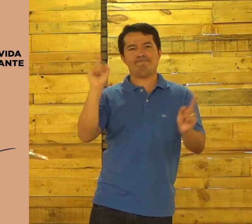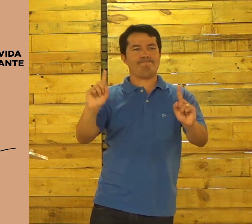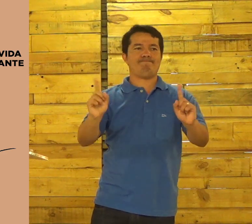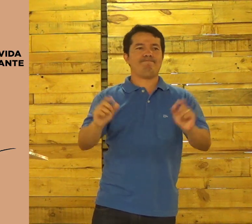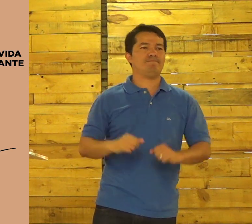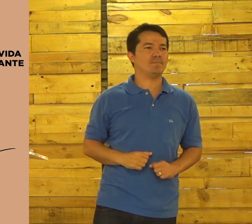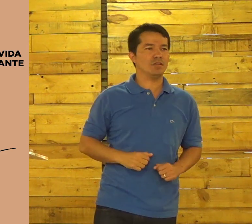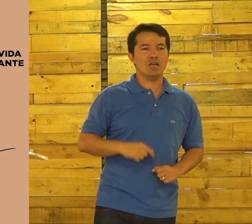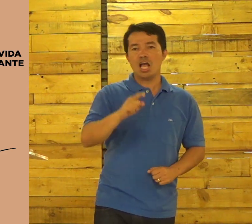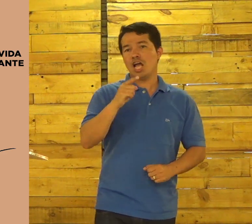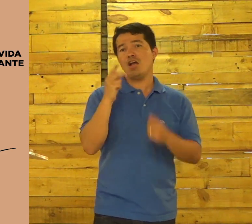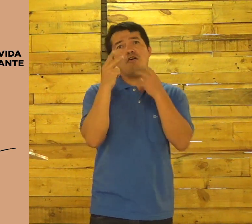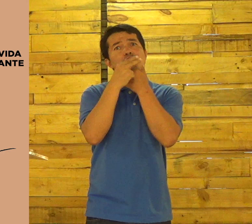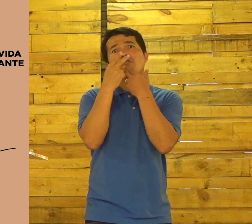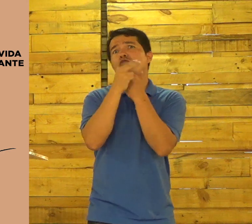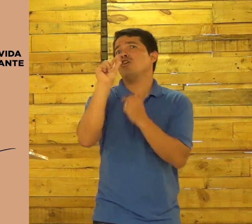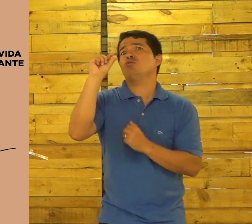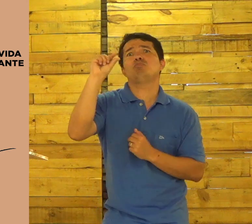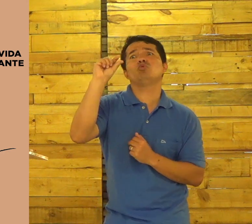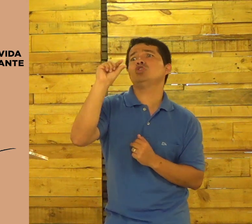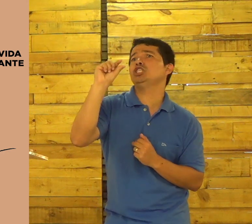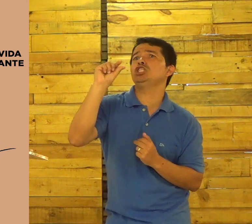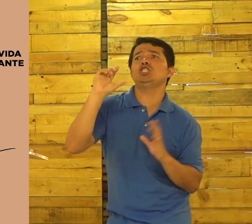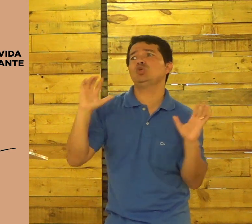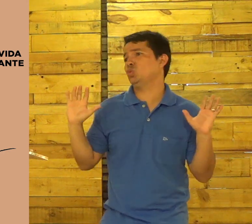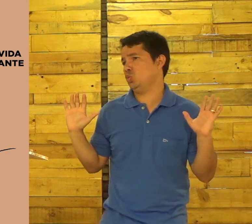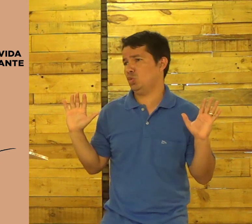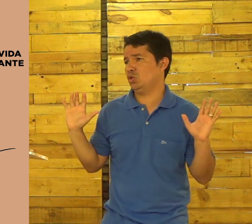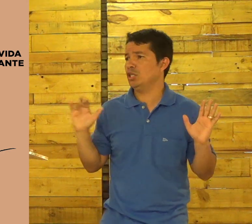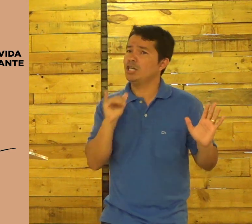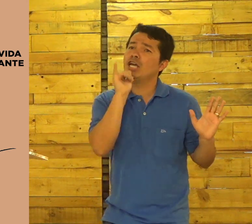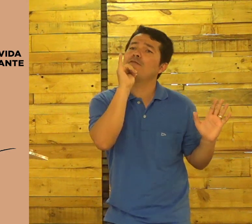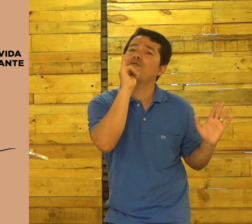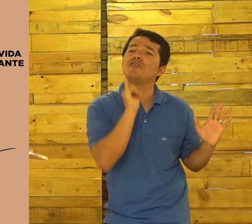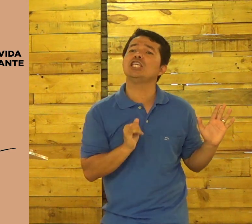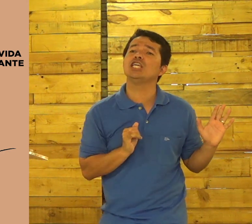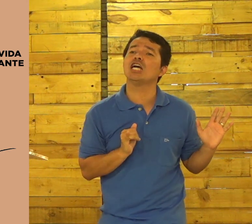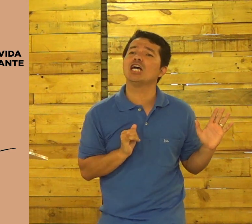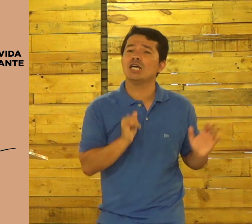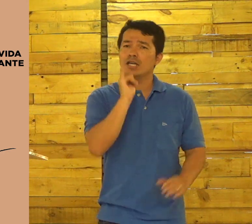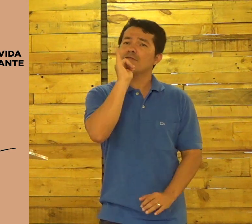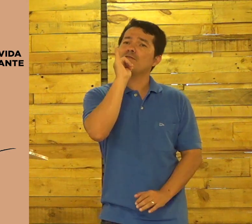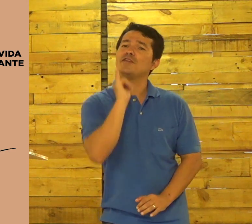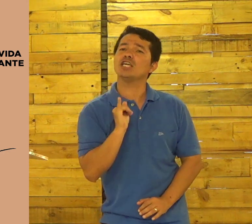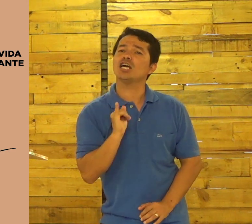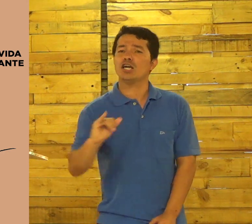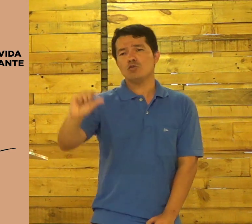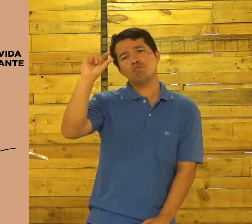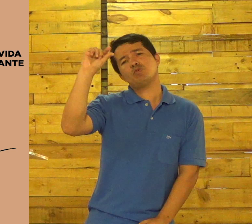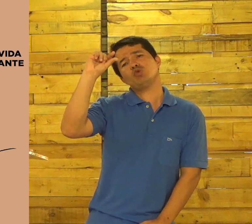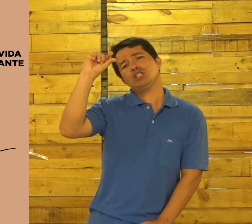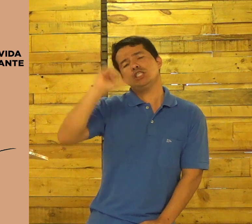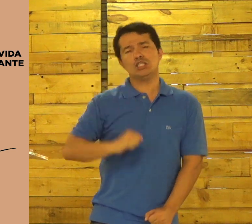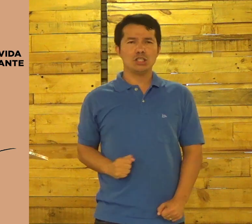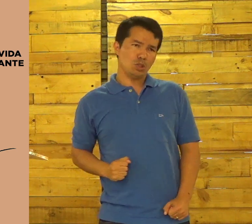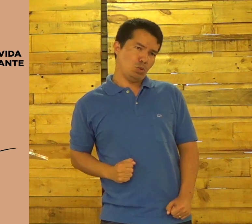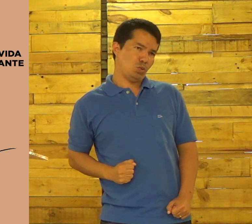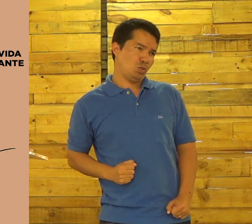hábito, eu sinto, mas não é normal. Se você fofoca, por exemplo, você faz